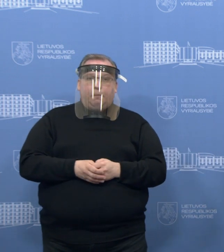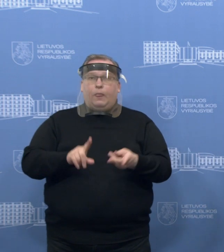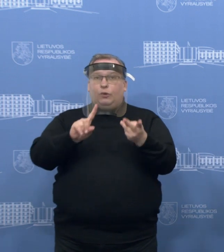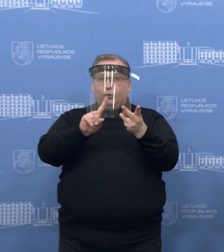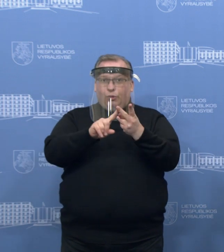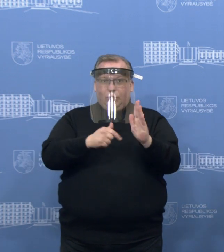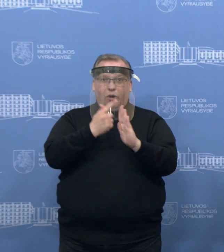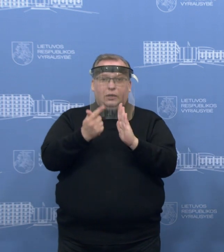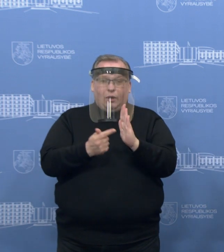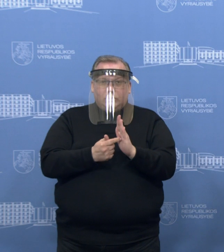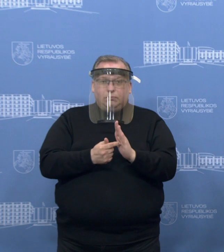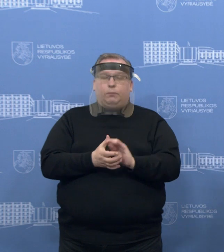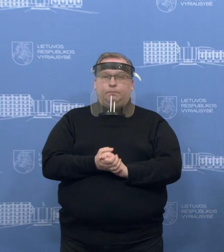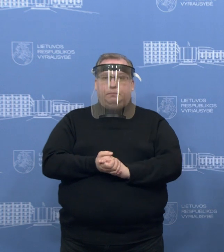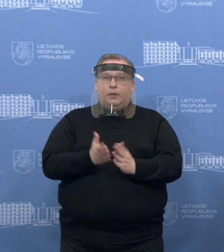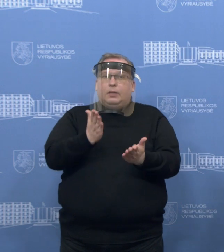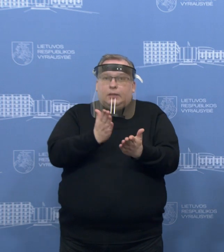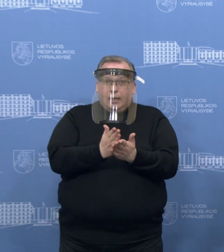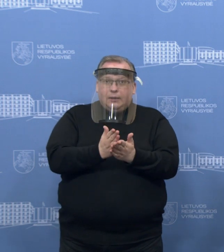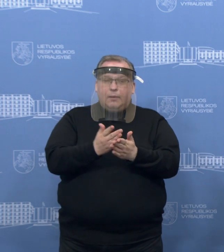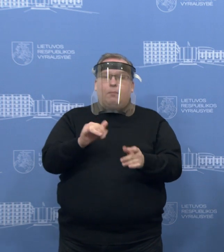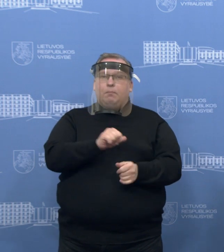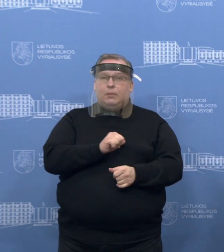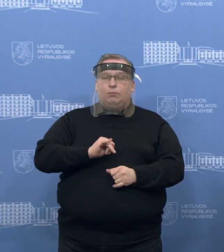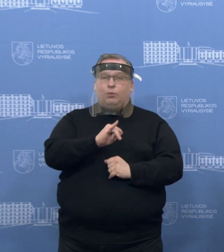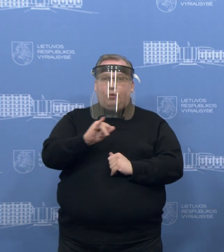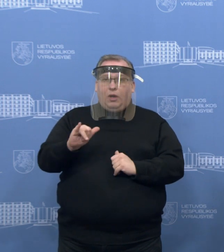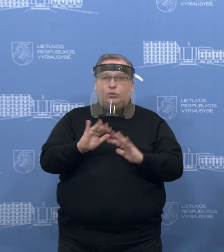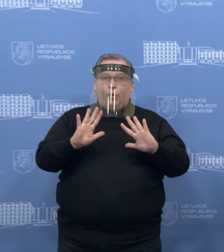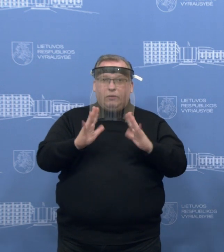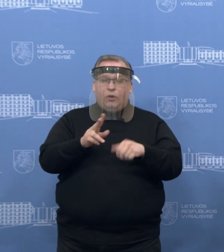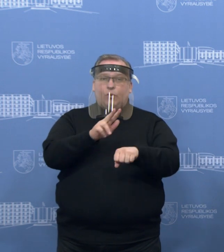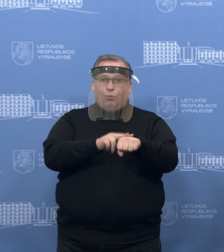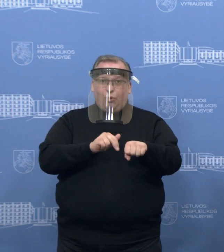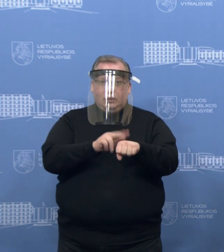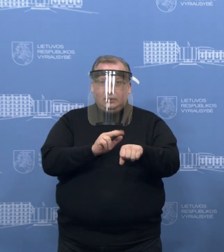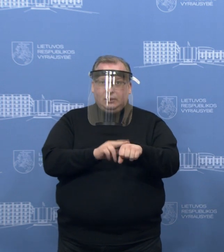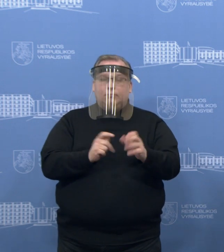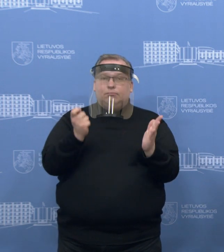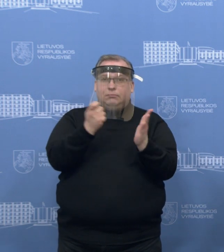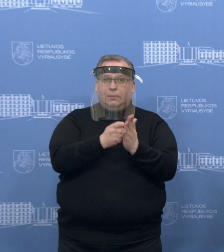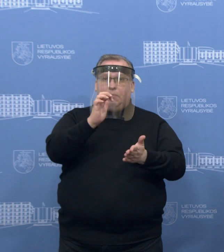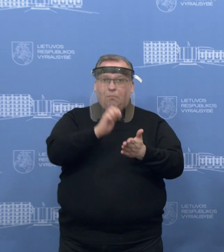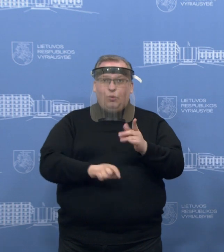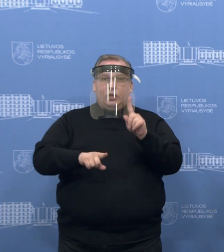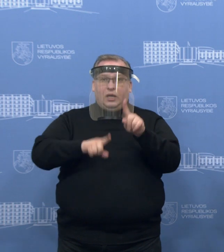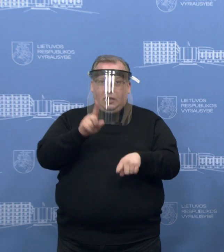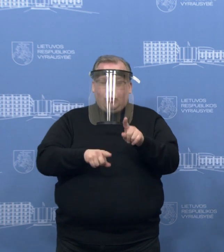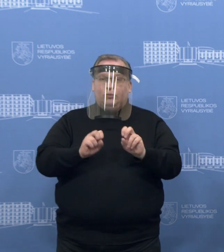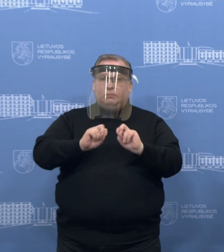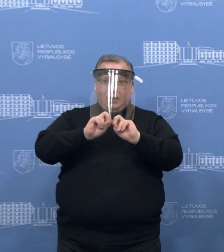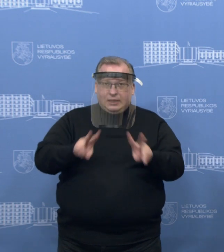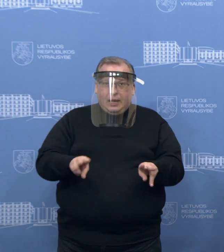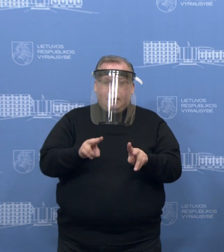klausimo būtų paprasčiau. Dar, kad apabaržiu, tai yra krašutiniai priemonė ir pareigūnai taikys dėl jas tikrai piktybiškų